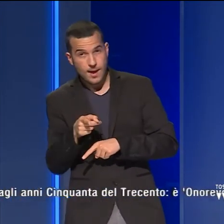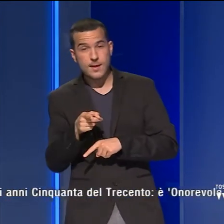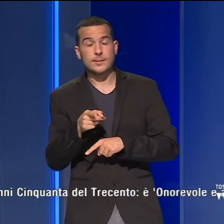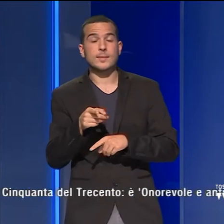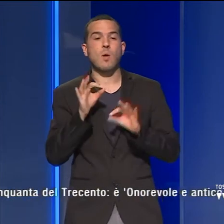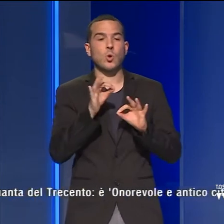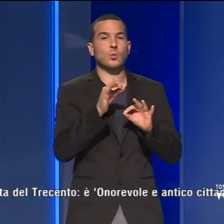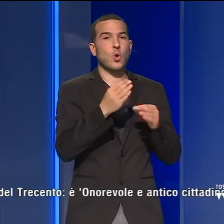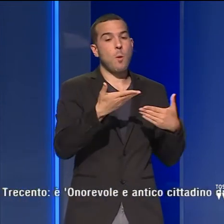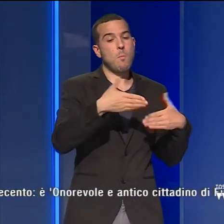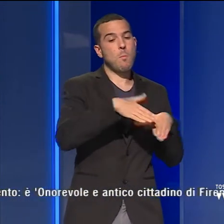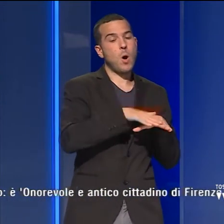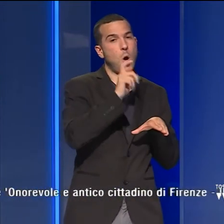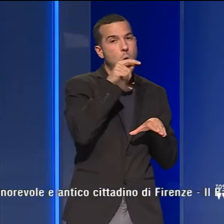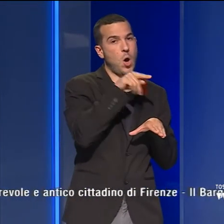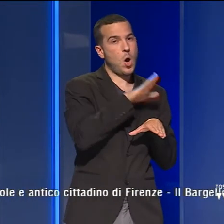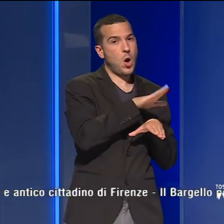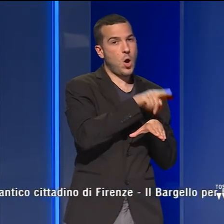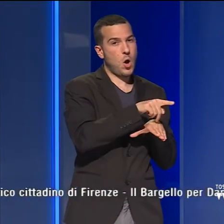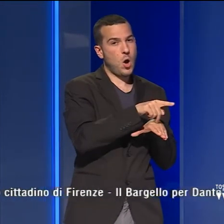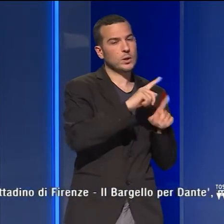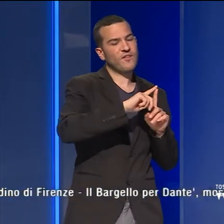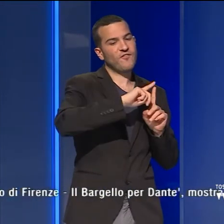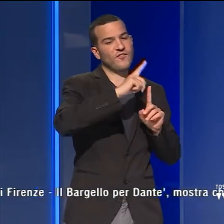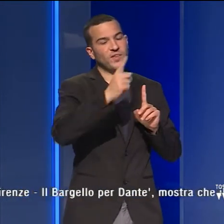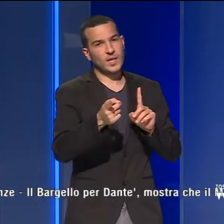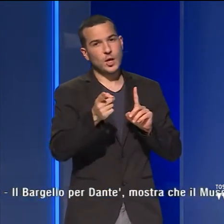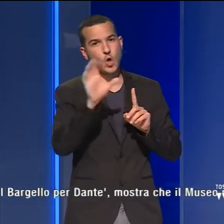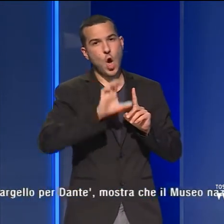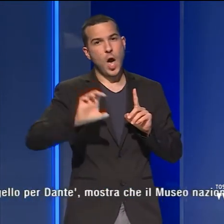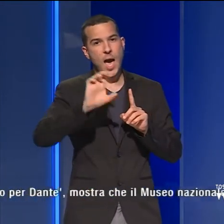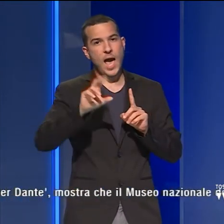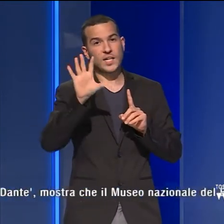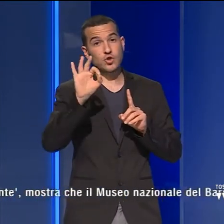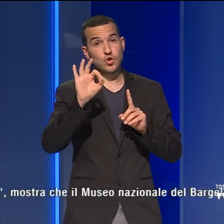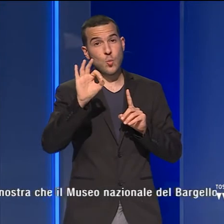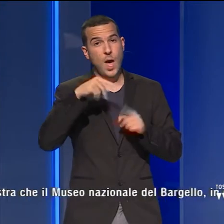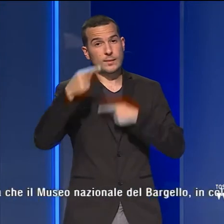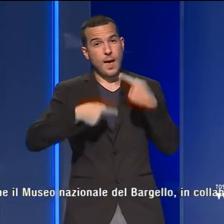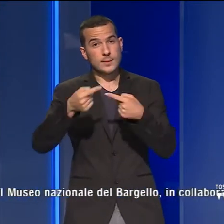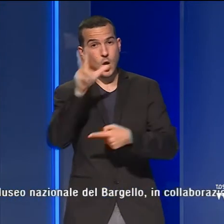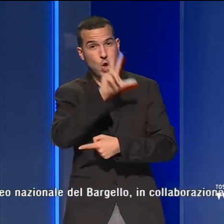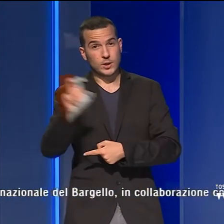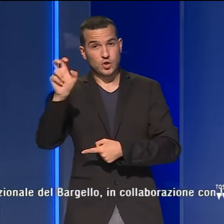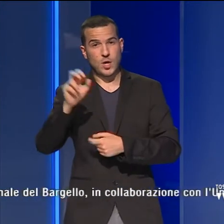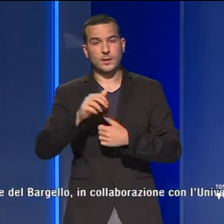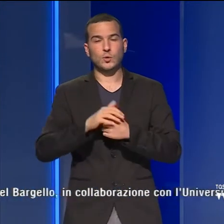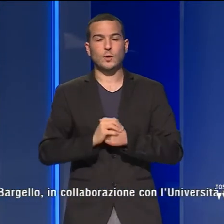successivi alla morte del poeta fino agli anni 50 del 300. È